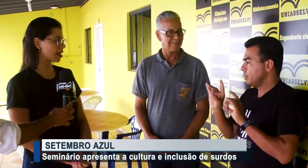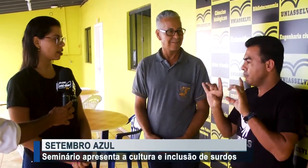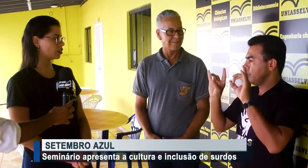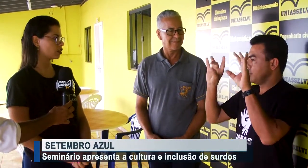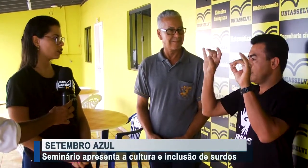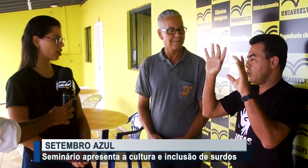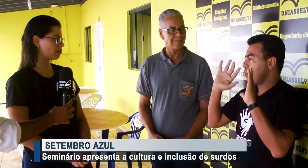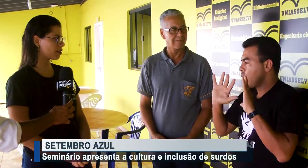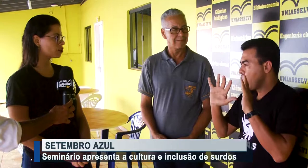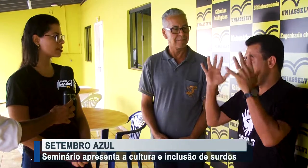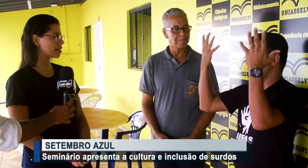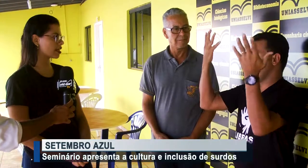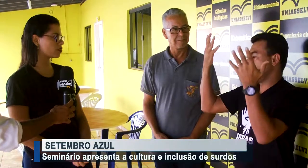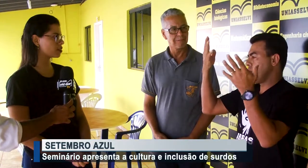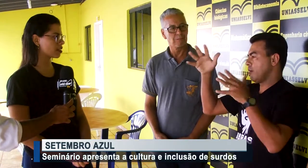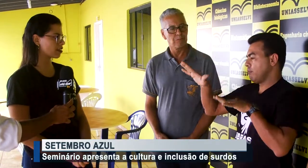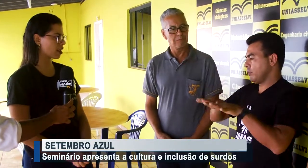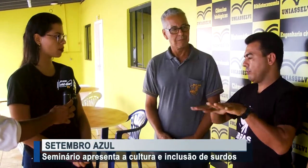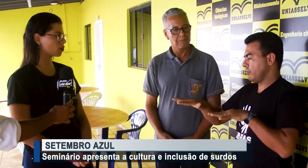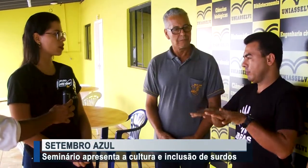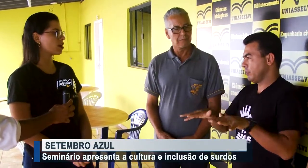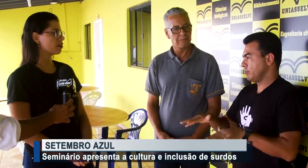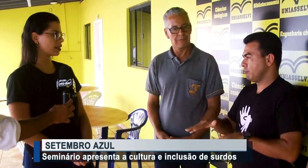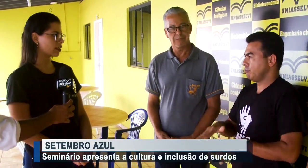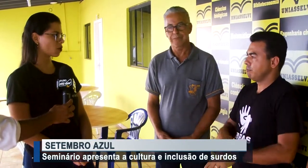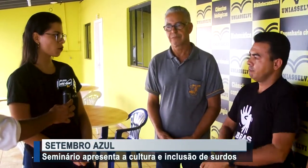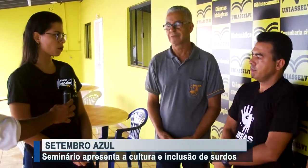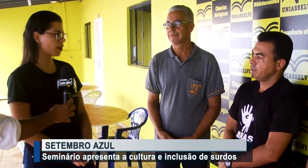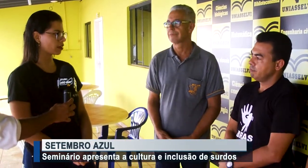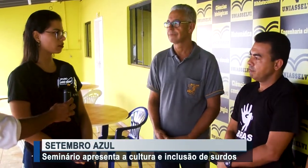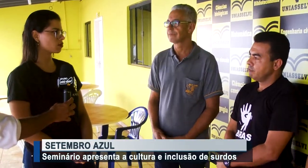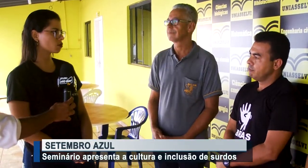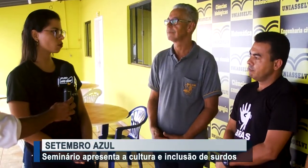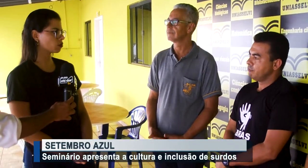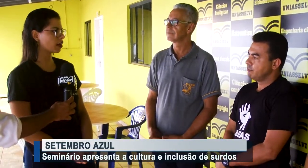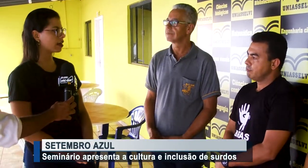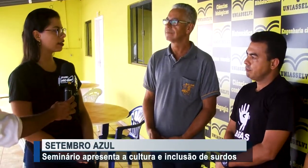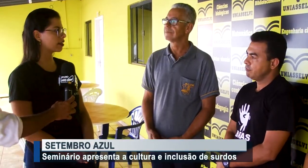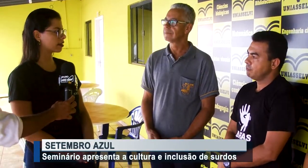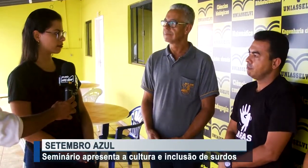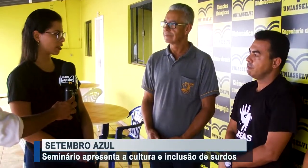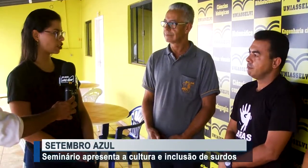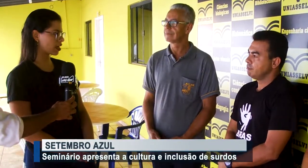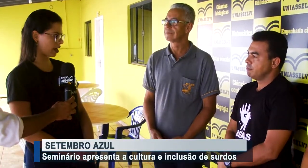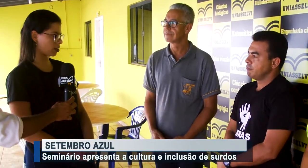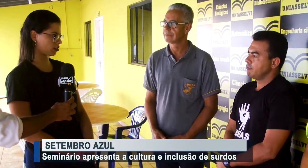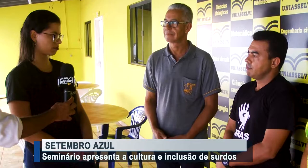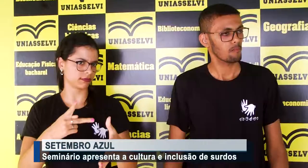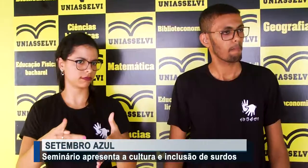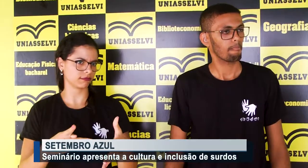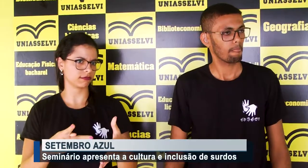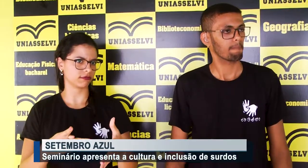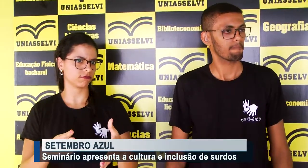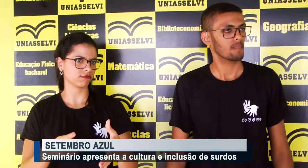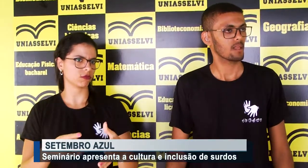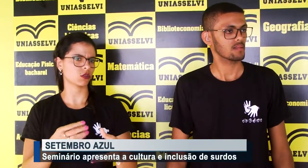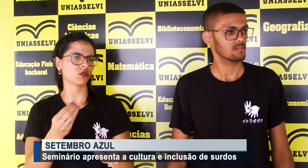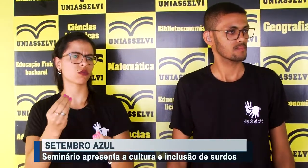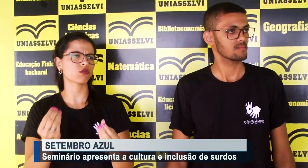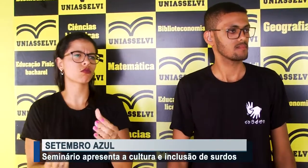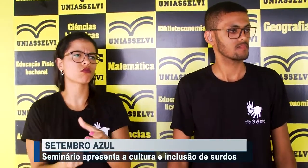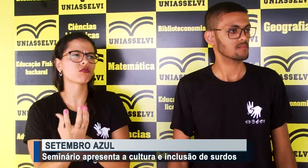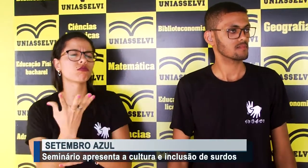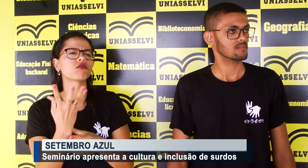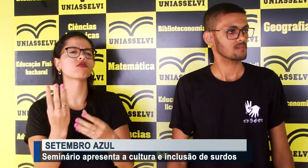na sociedade. Dia 26 de setembro vai ter o movimento surdo ali na frente da Caixa. O evento tem